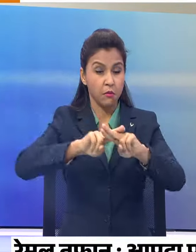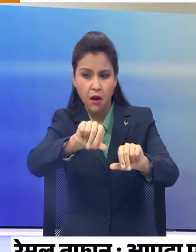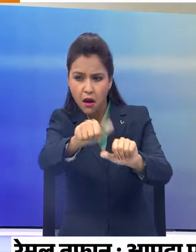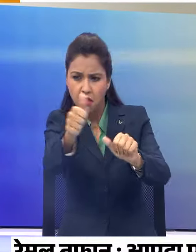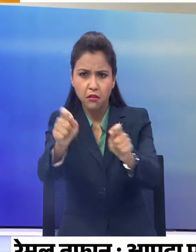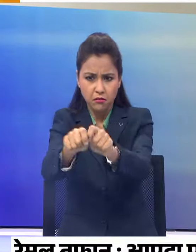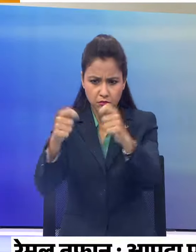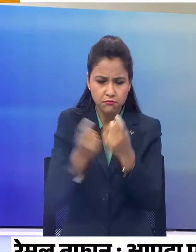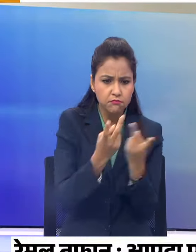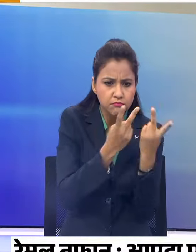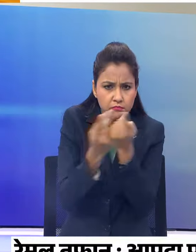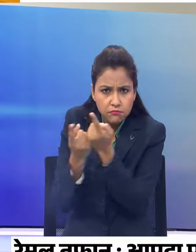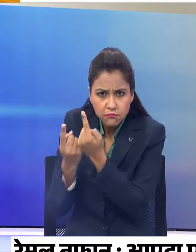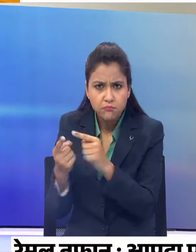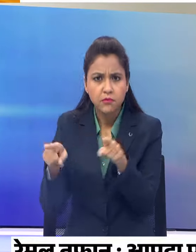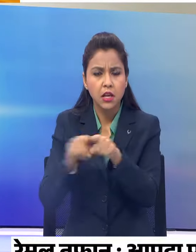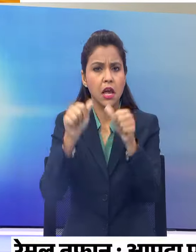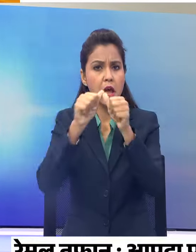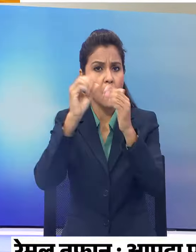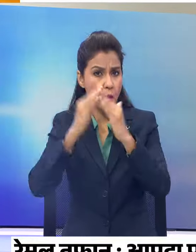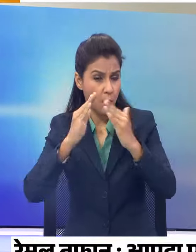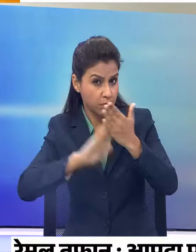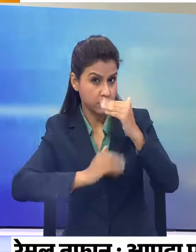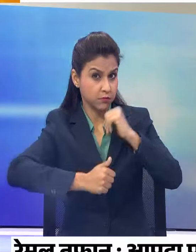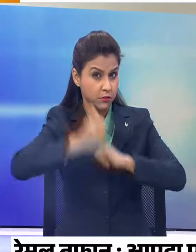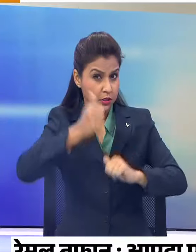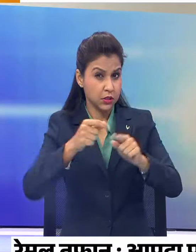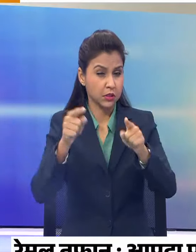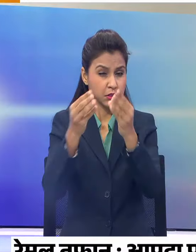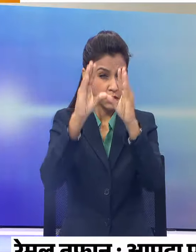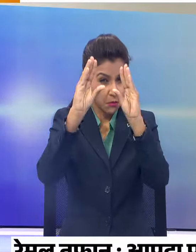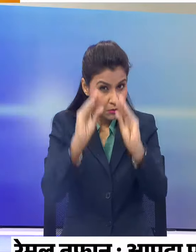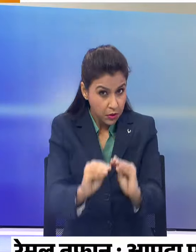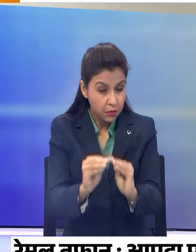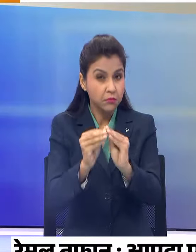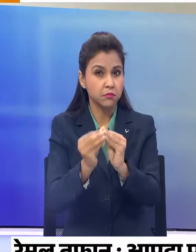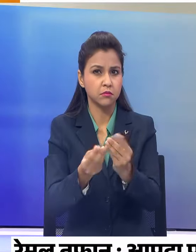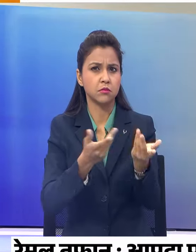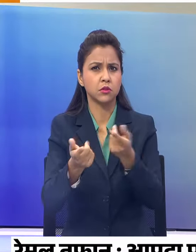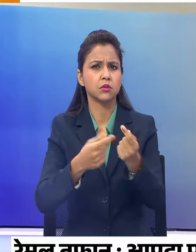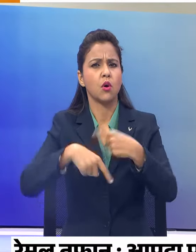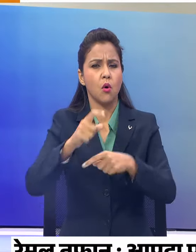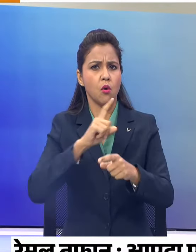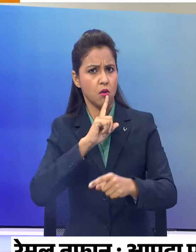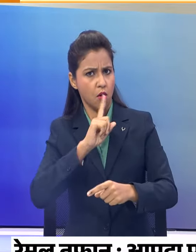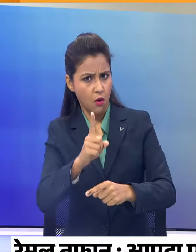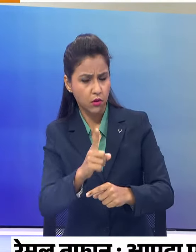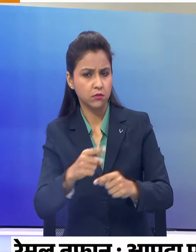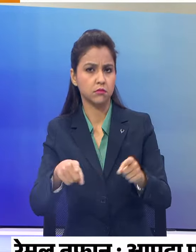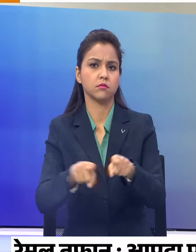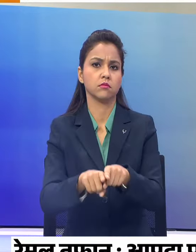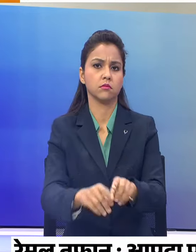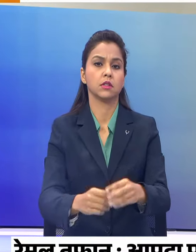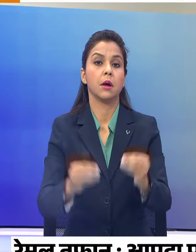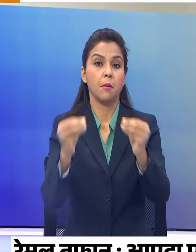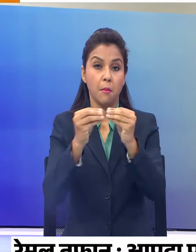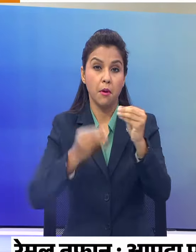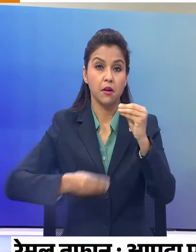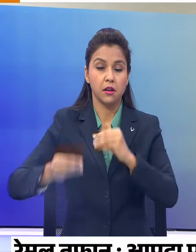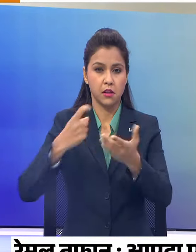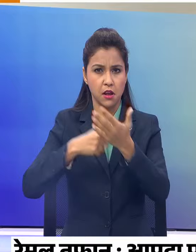पहलू का लिया जाएजा ग्रीम मंत्री अमित शाने कम से कम नुकसान के लिए अधिकारियों को दिये ज़रूरी निर्देश बंगाल क